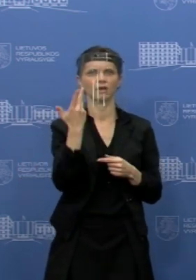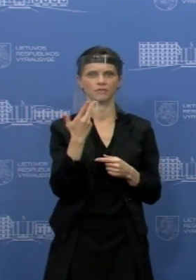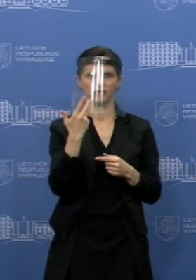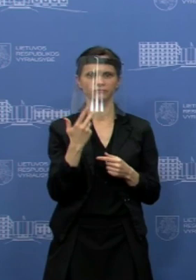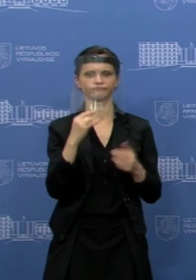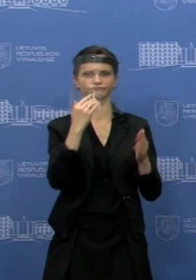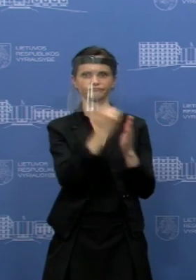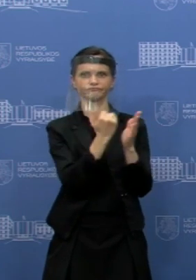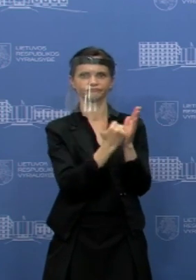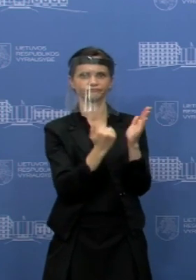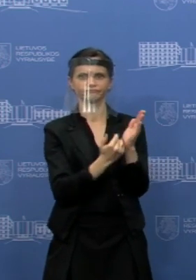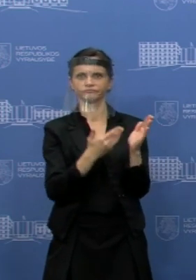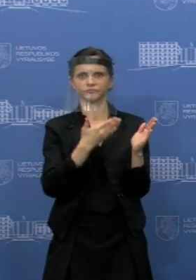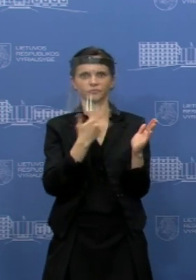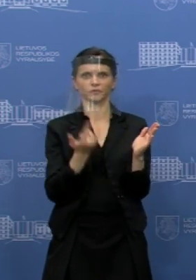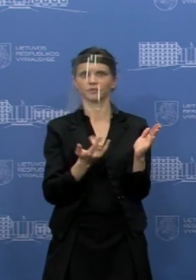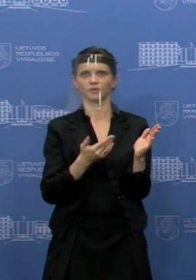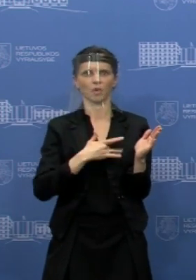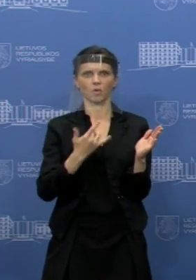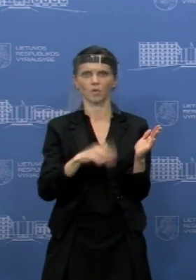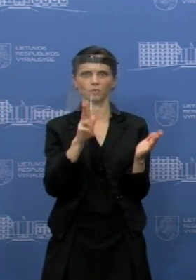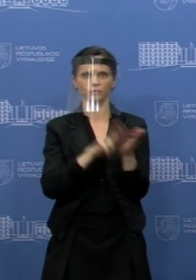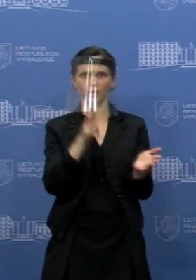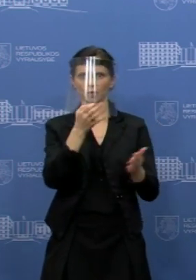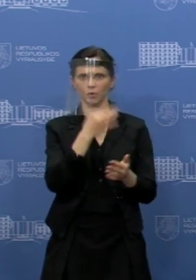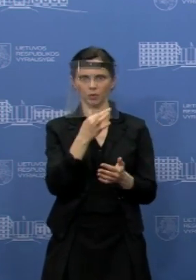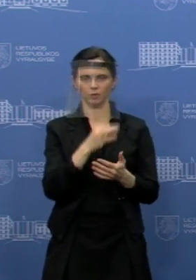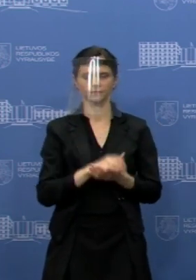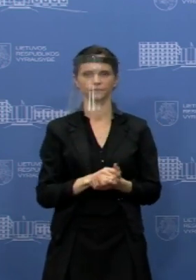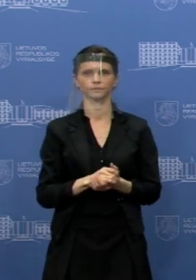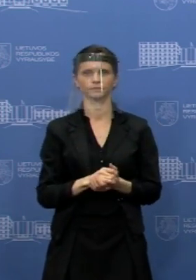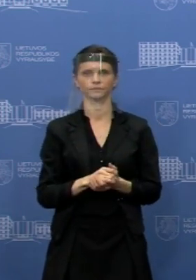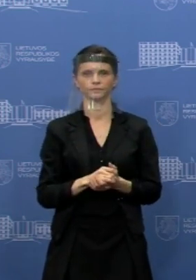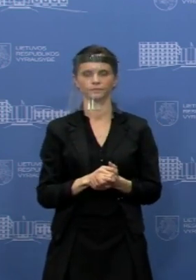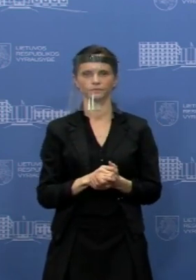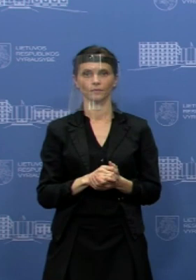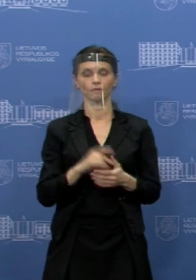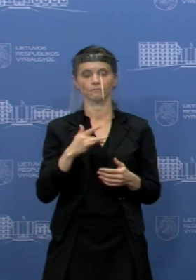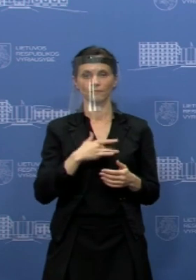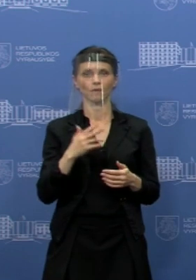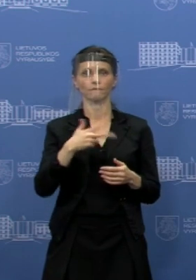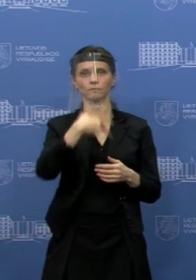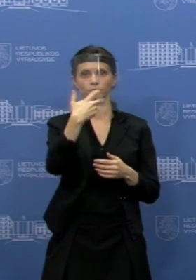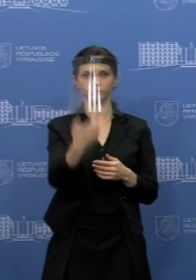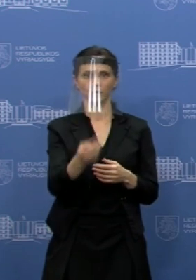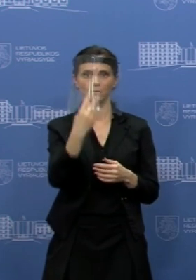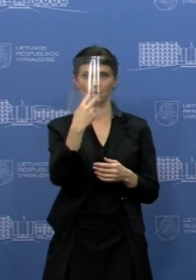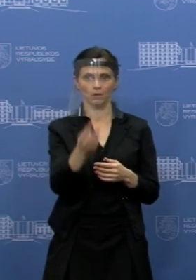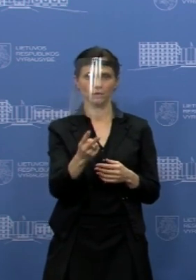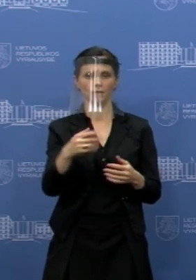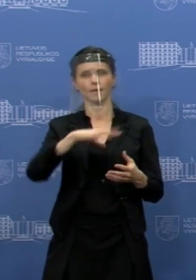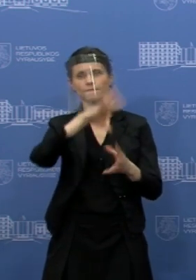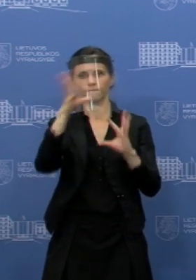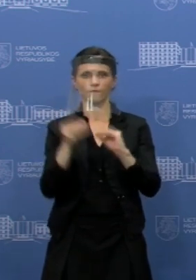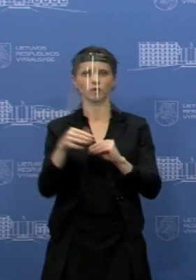kažkokiu labai konkrečių kriterijų nėra patvirtinta. Matyt, kad po trijų savaičių būtų bendrai